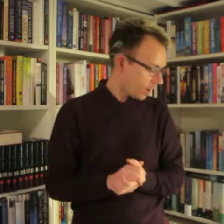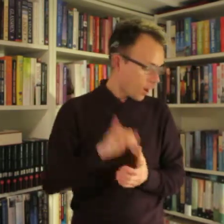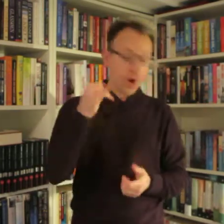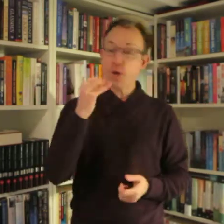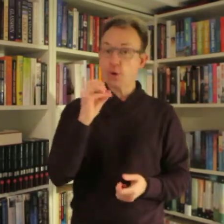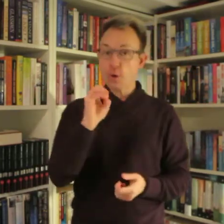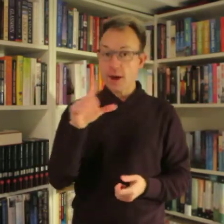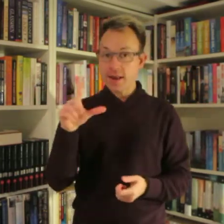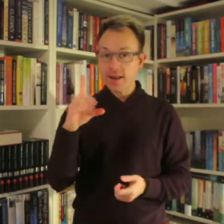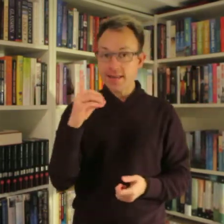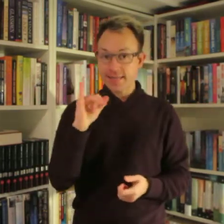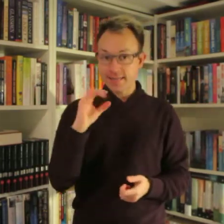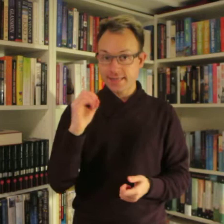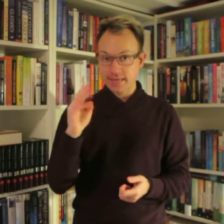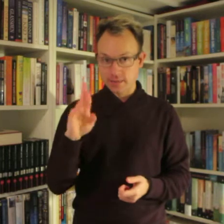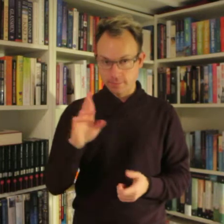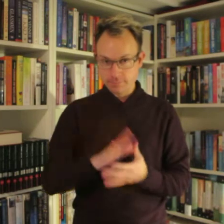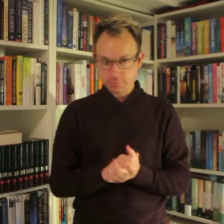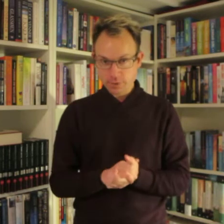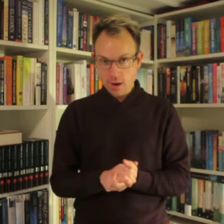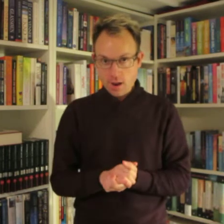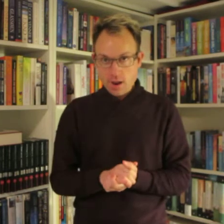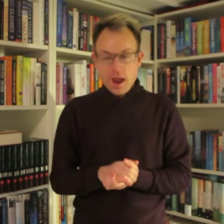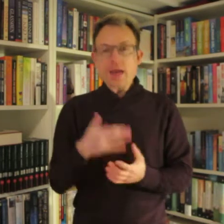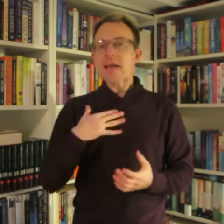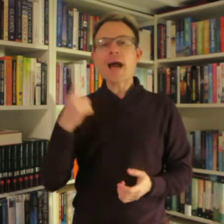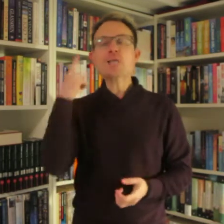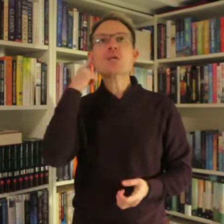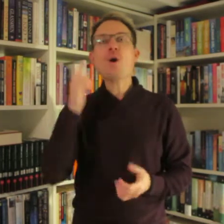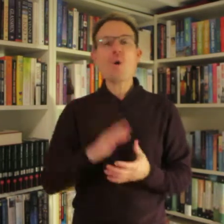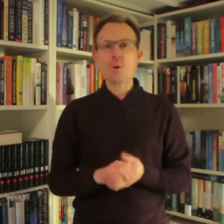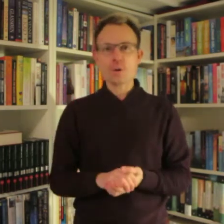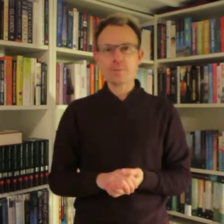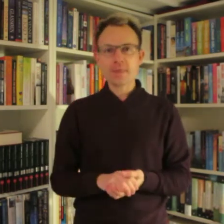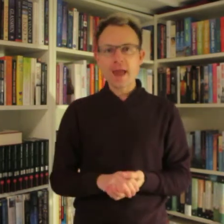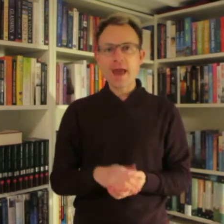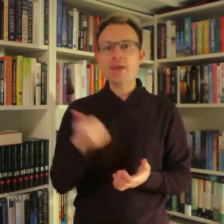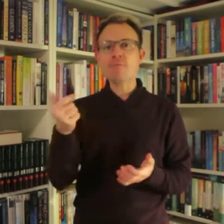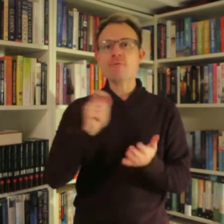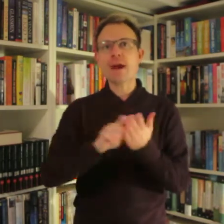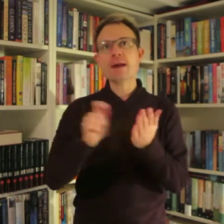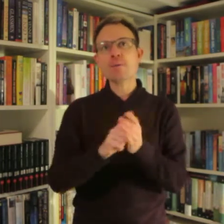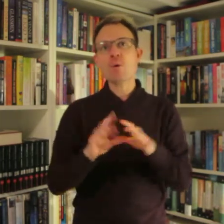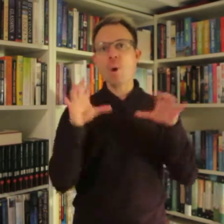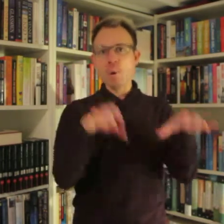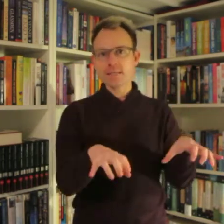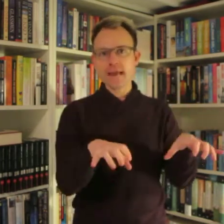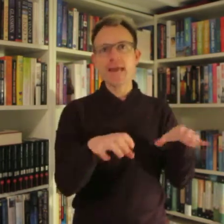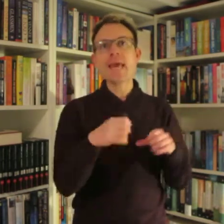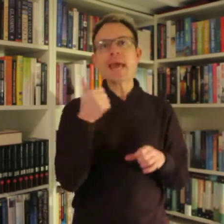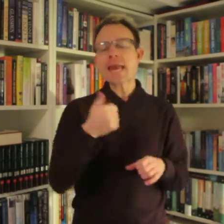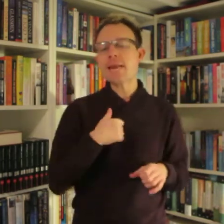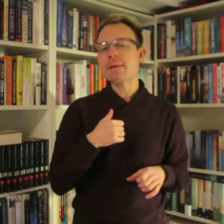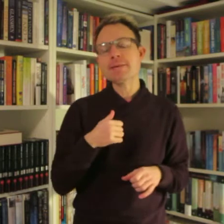Og... Dikter. Jeg har troet, at en forfatter kunne overtage en af mine